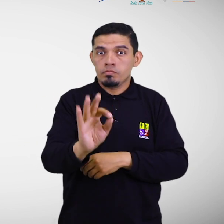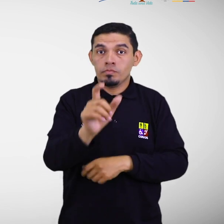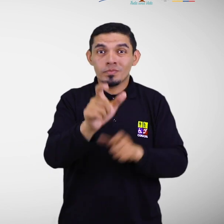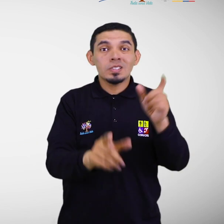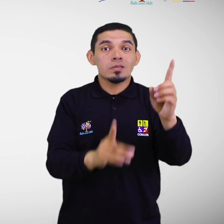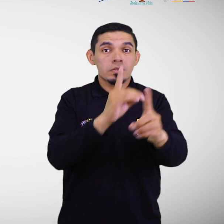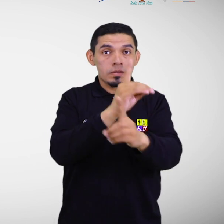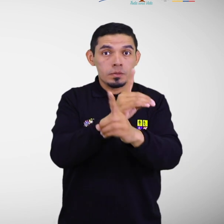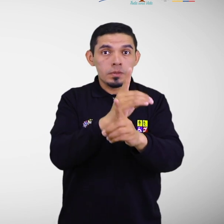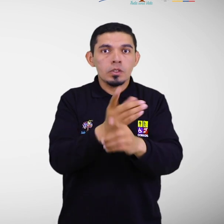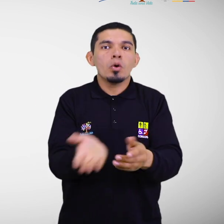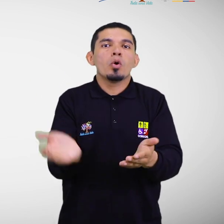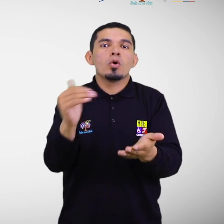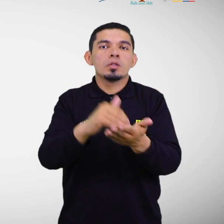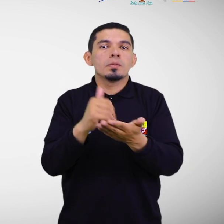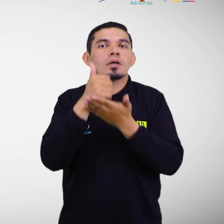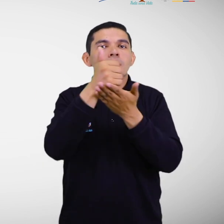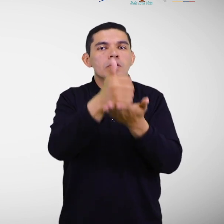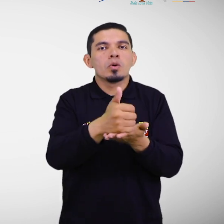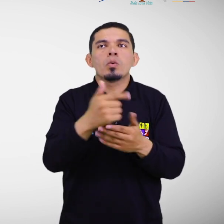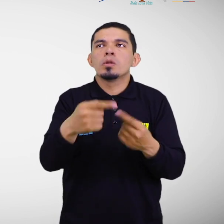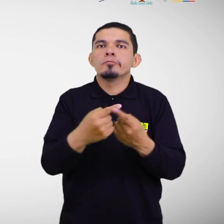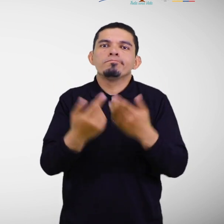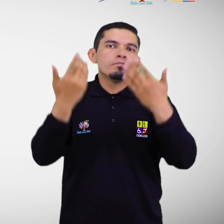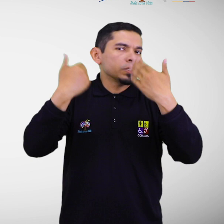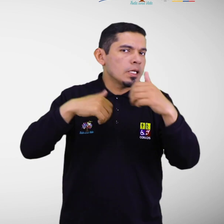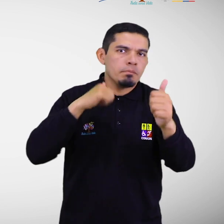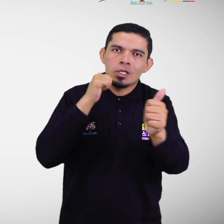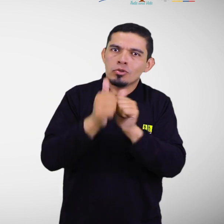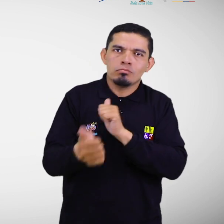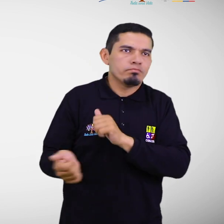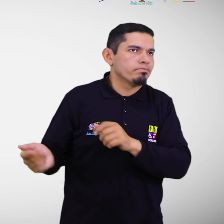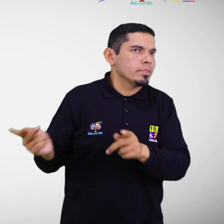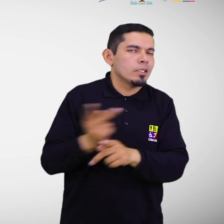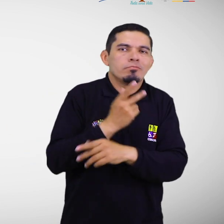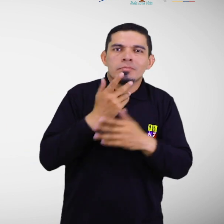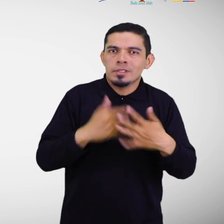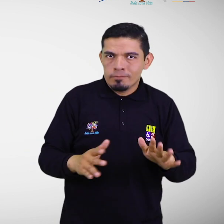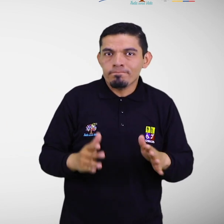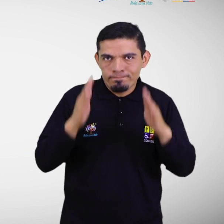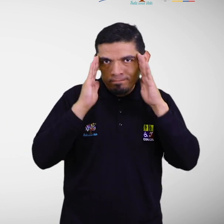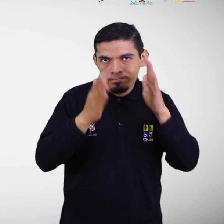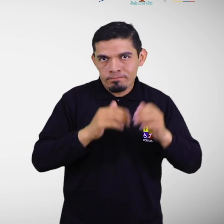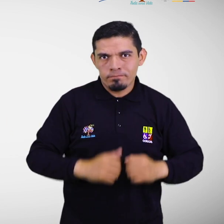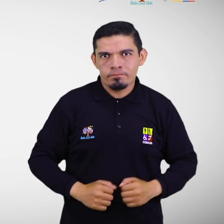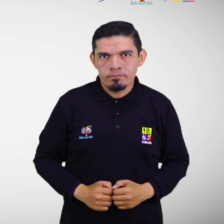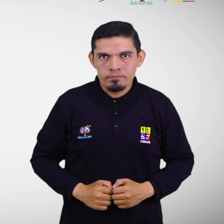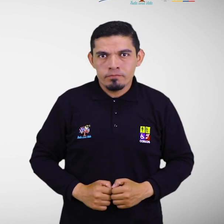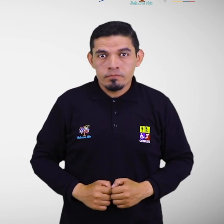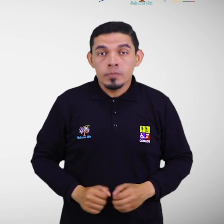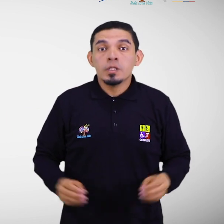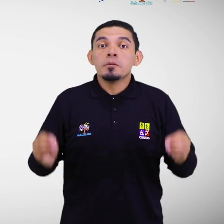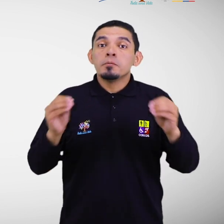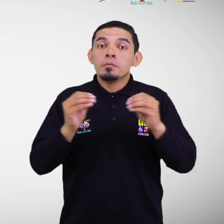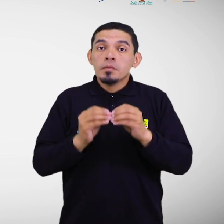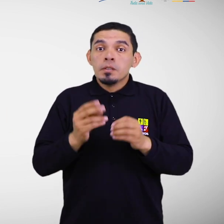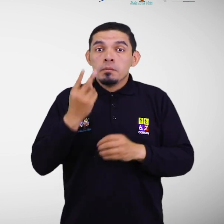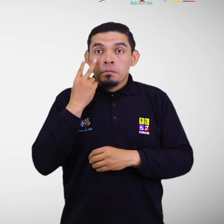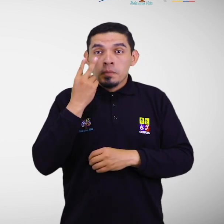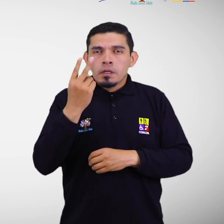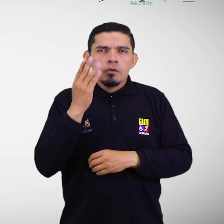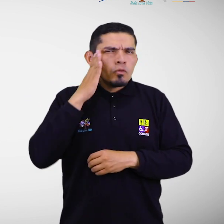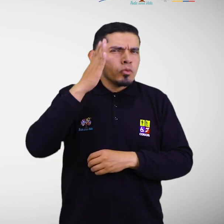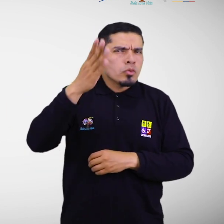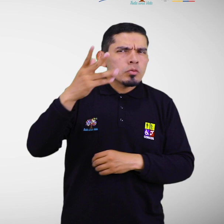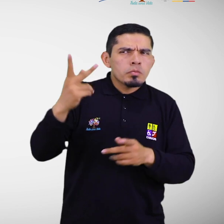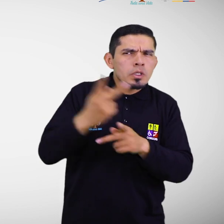los procesos de recuperación luego de ocurrido un evento peligroso. En atención del enfoque de gestión prospectiva del riesgo.